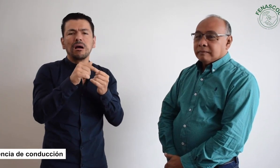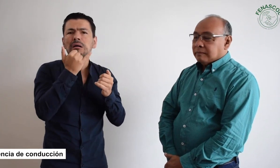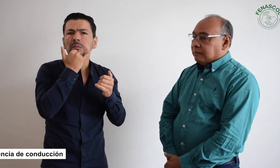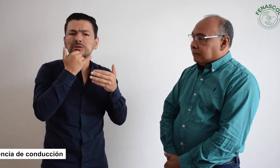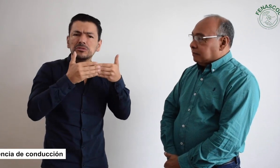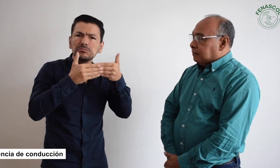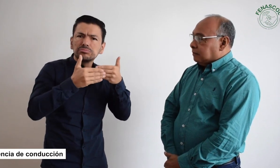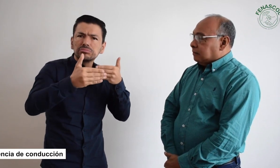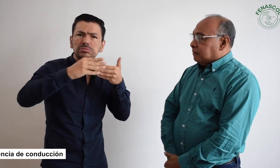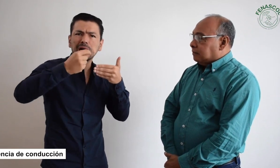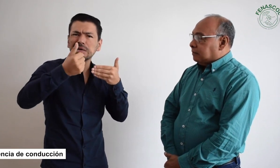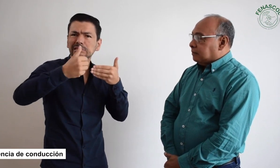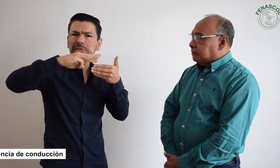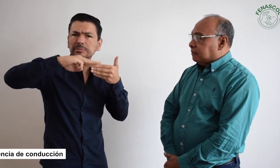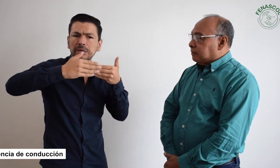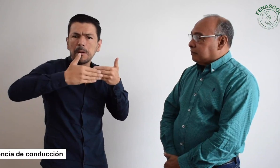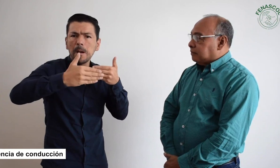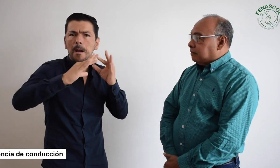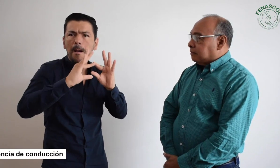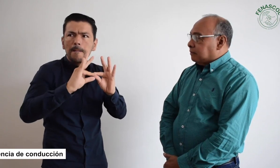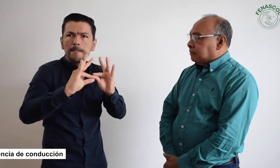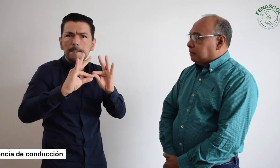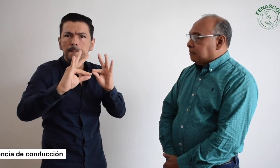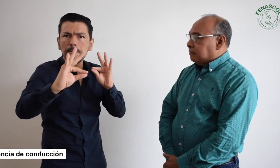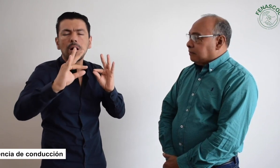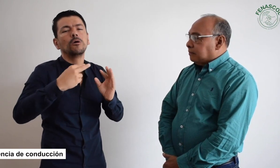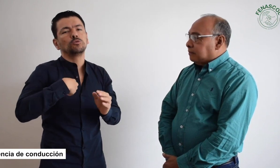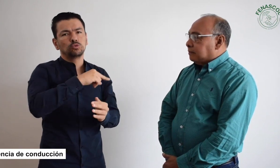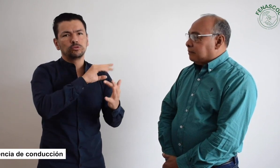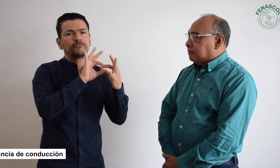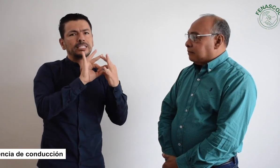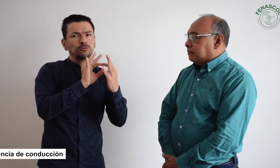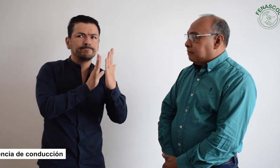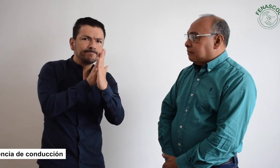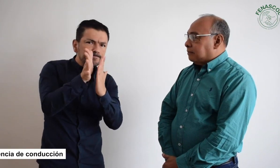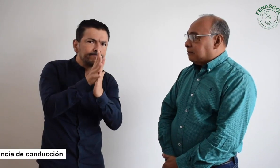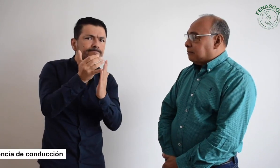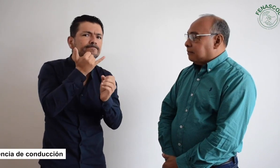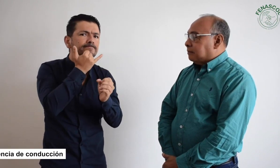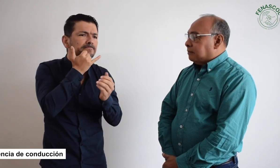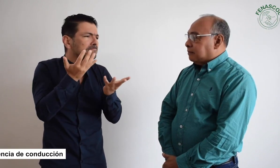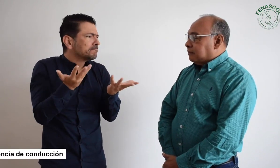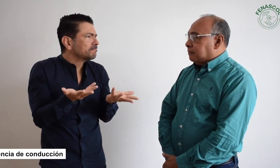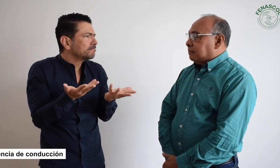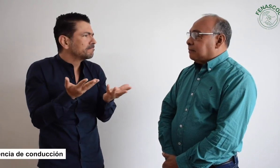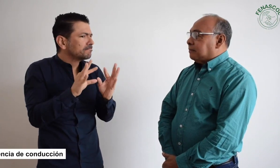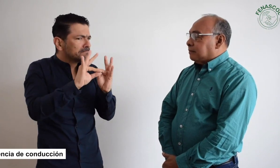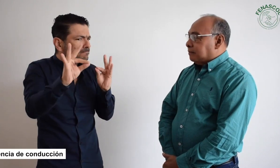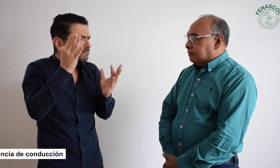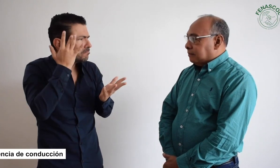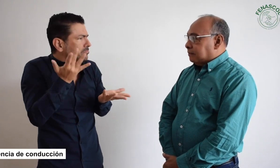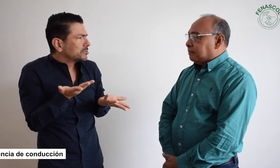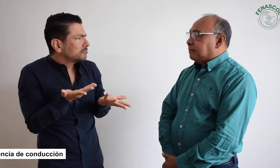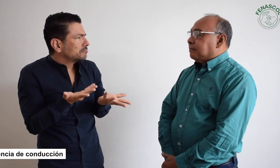¿Y qué ha pasado desde la fecha hasta ahora? Son casi tres meses de silencio. ¿Fenascol contará qué ha pasado? ¿Por qué tanto silencio?